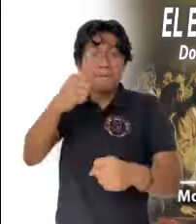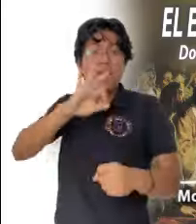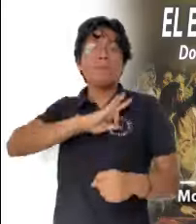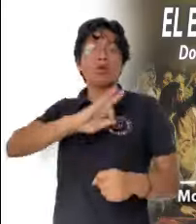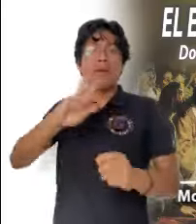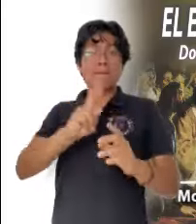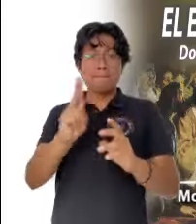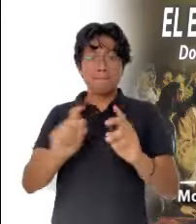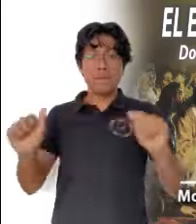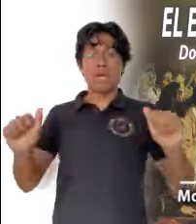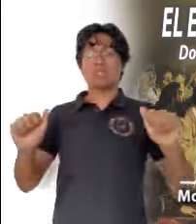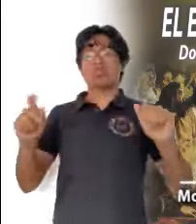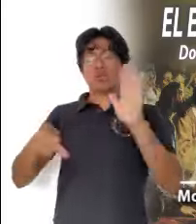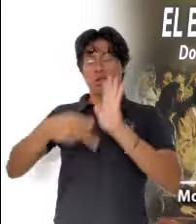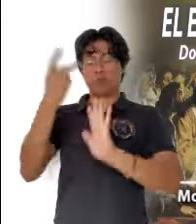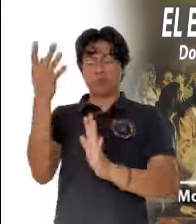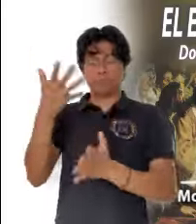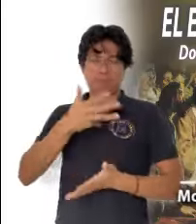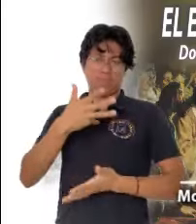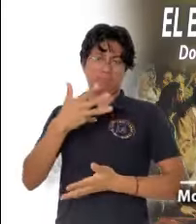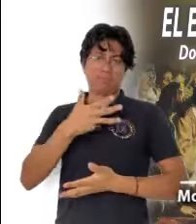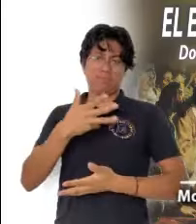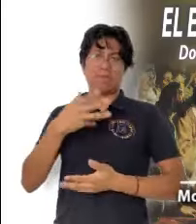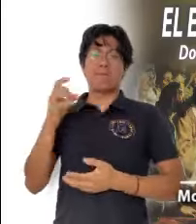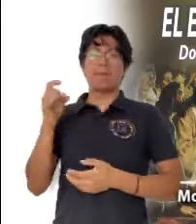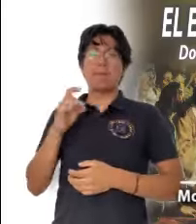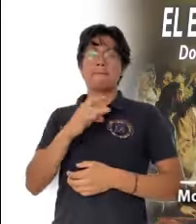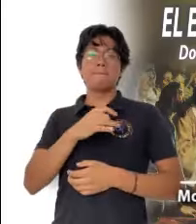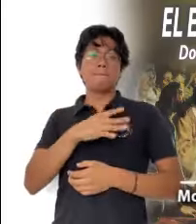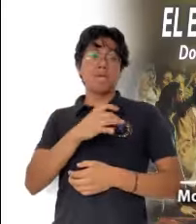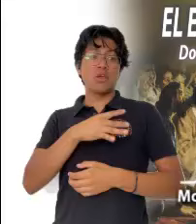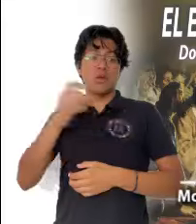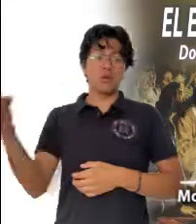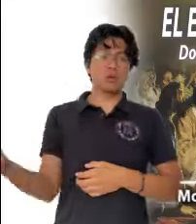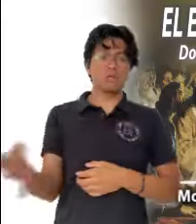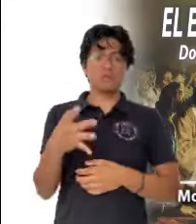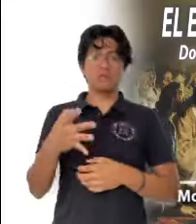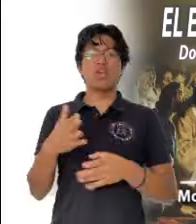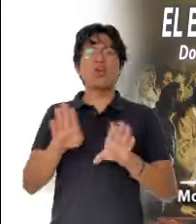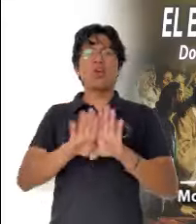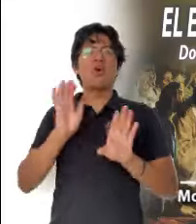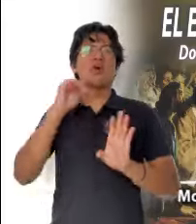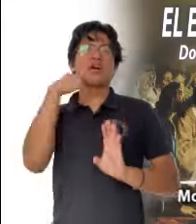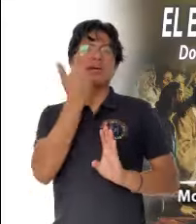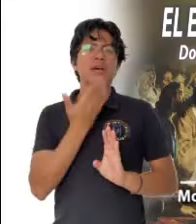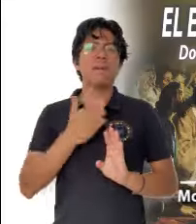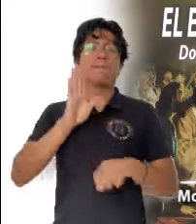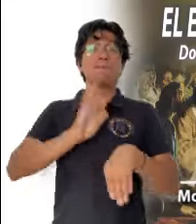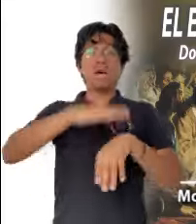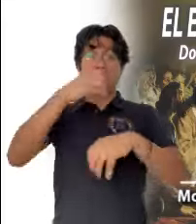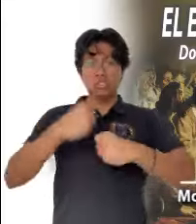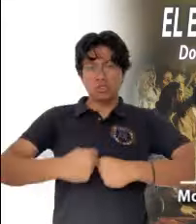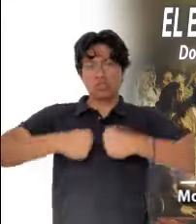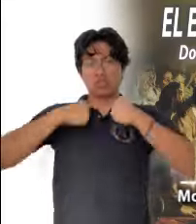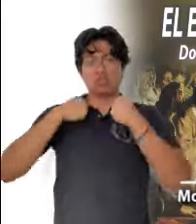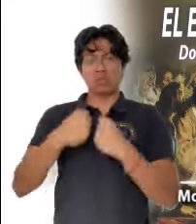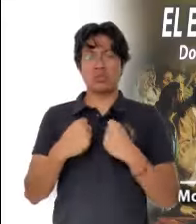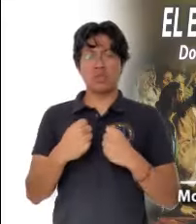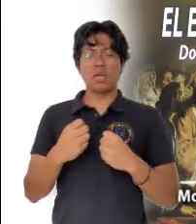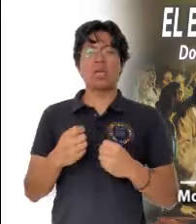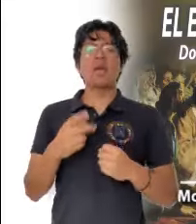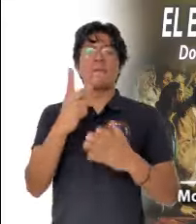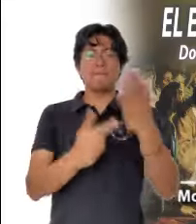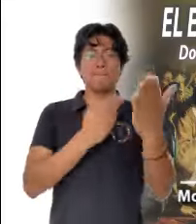invita a recobrar la paz y vencer los miedos. Y como si quisiera infundirnos más